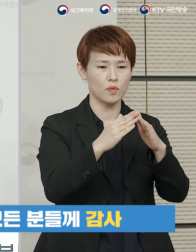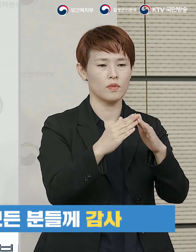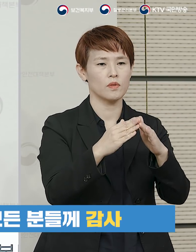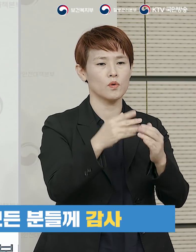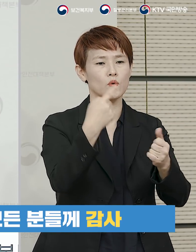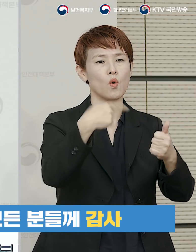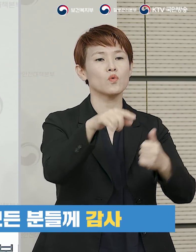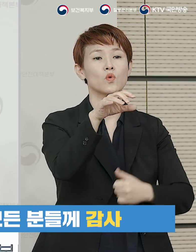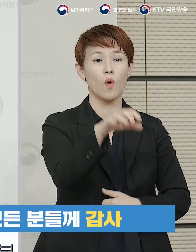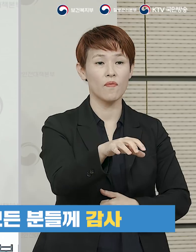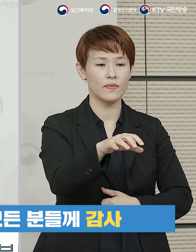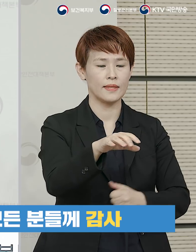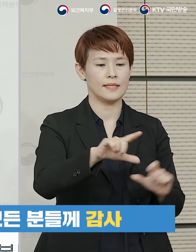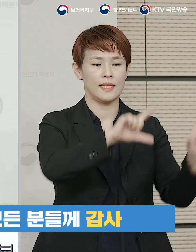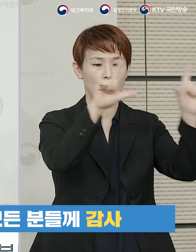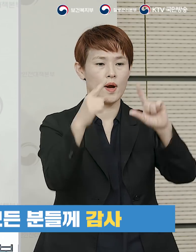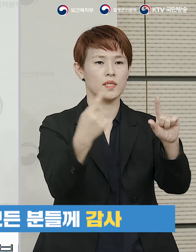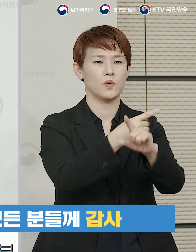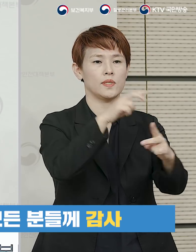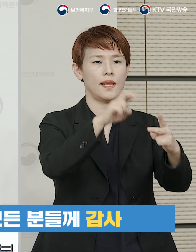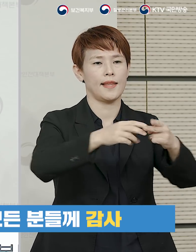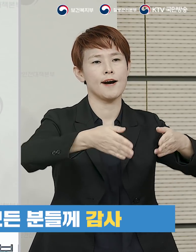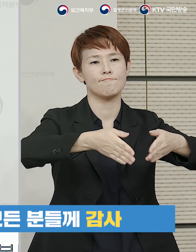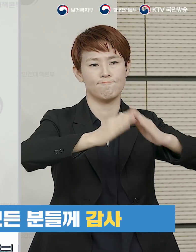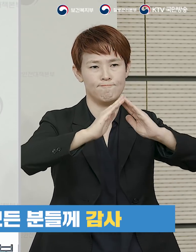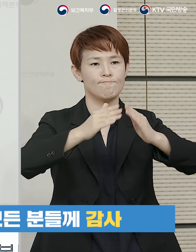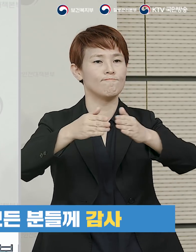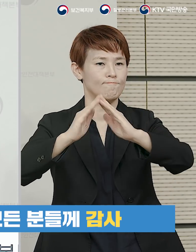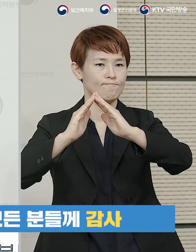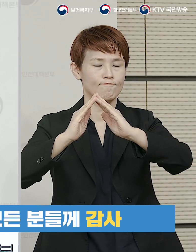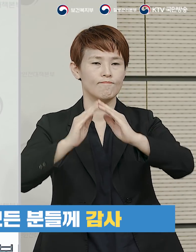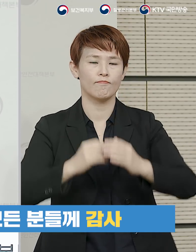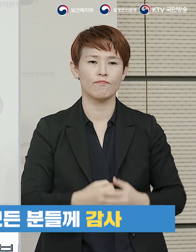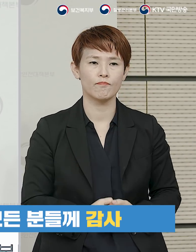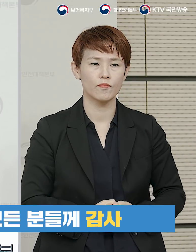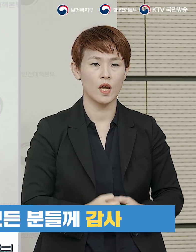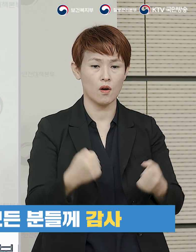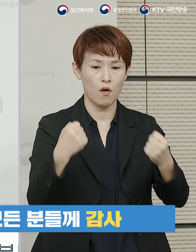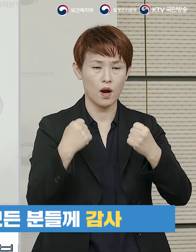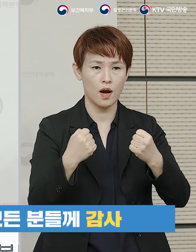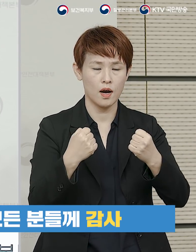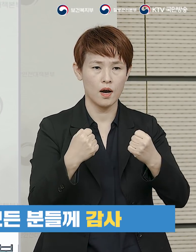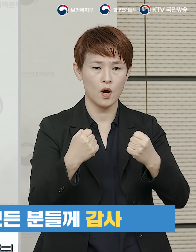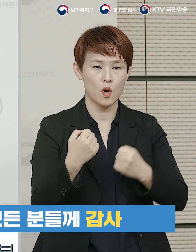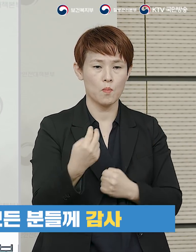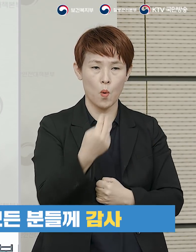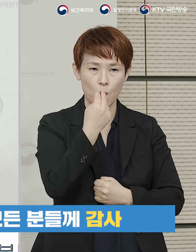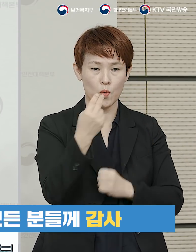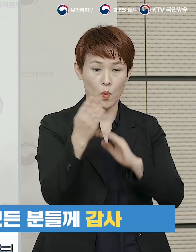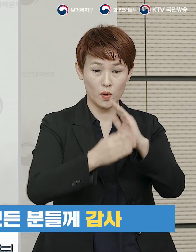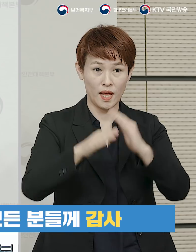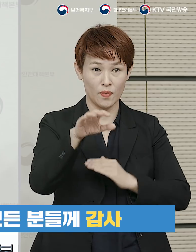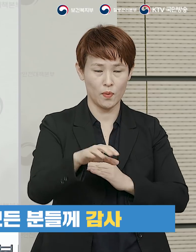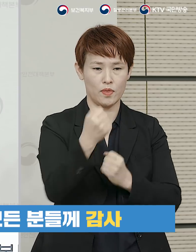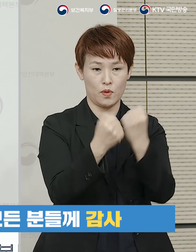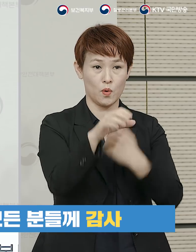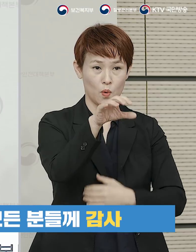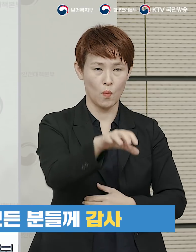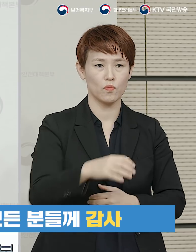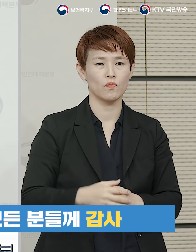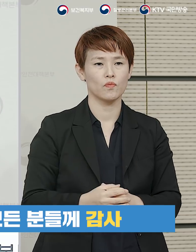우정공무원교육원 등이 생활치료센터로 새롭게 개소할 예정이며 건강보험공단